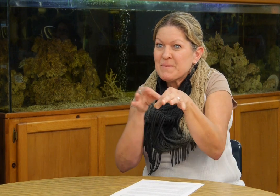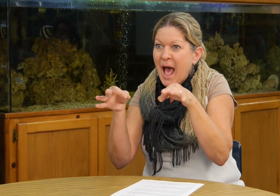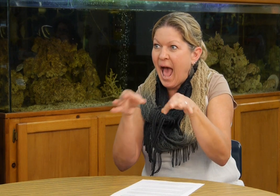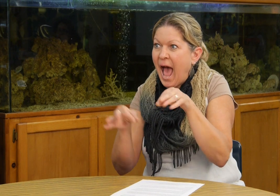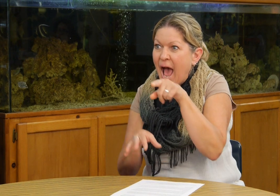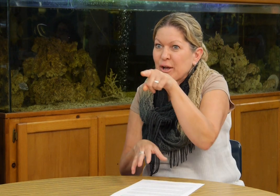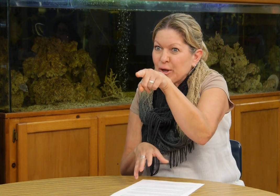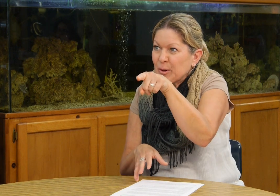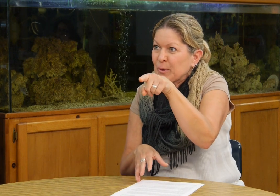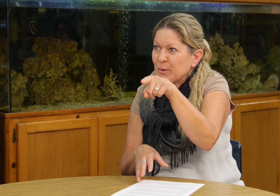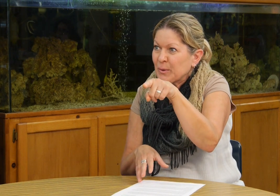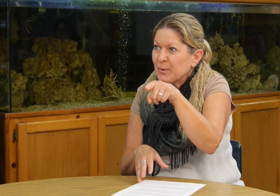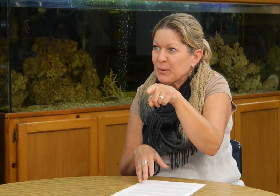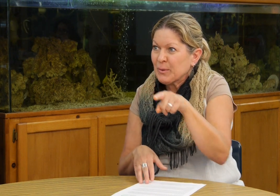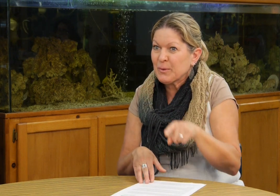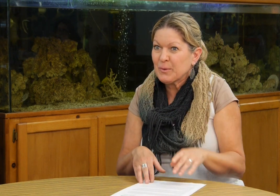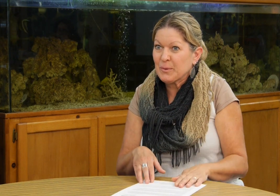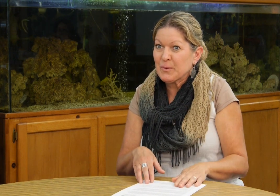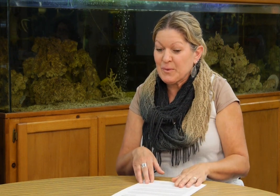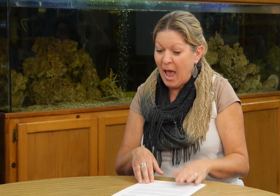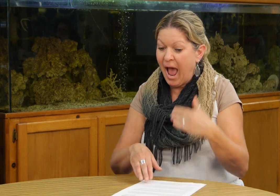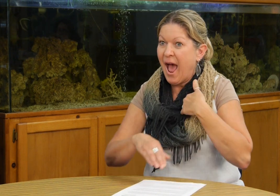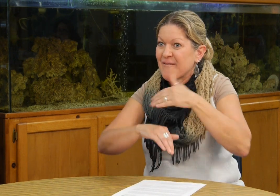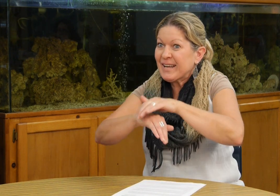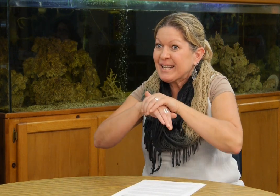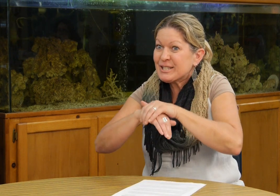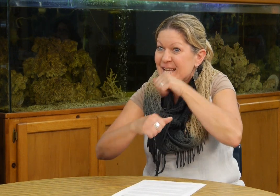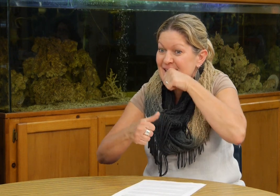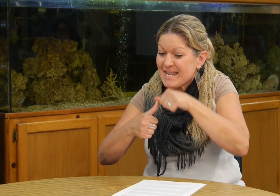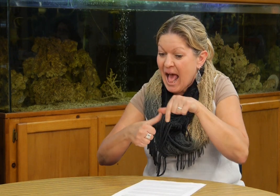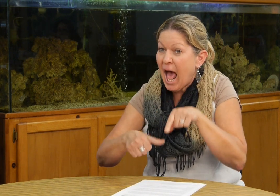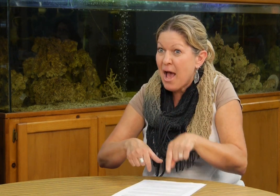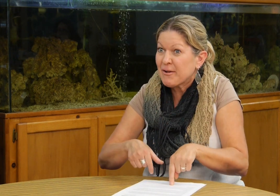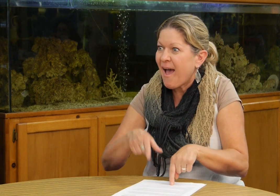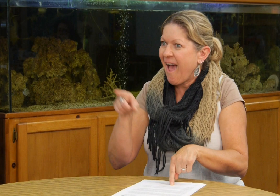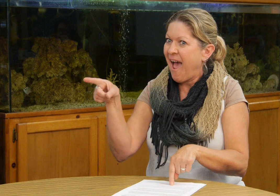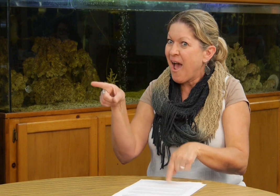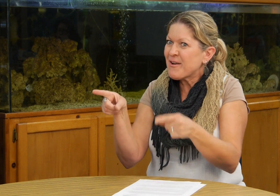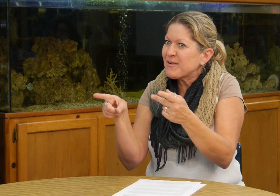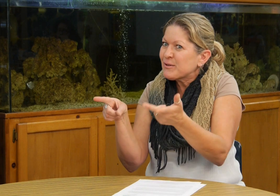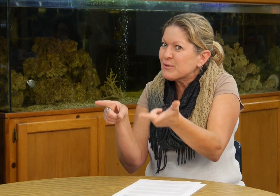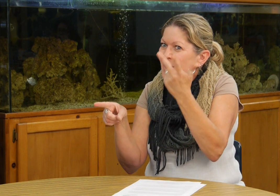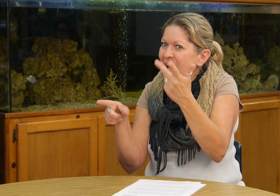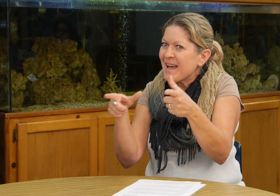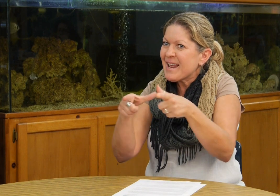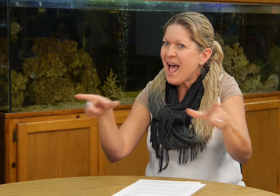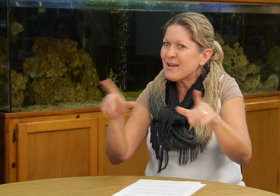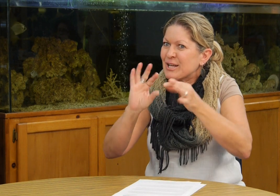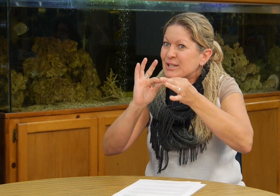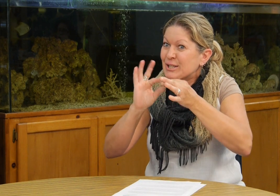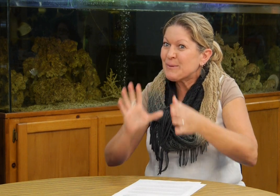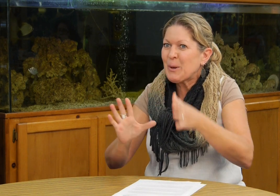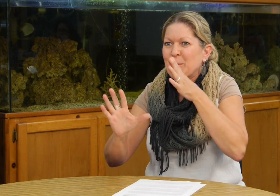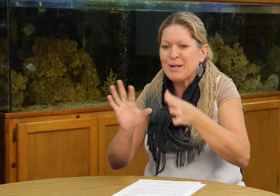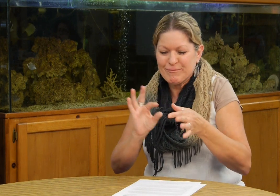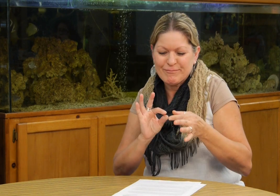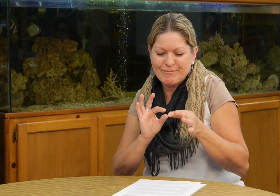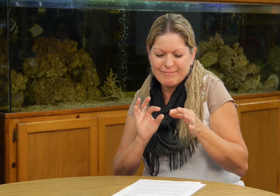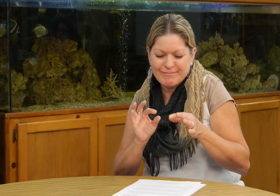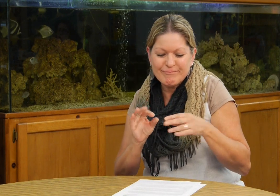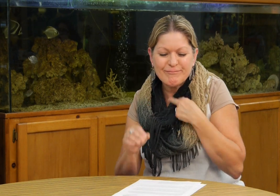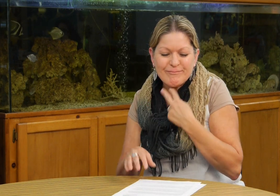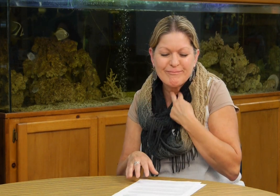aquí conmigo una carta que explica más acerca del tema yo la tengo en inglés la carta pero como tenemos aquí el intérprete